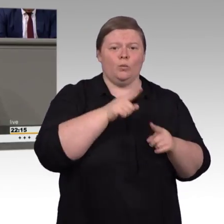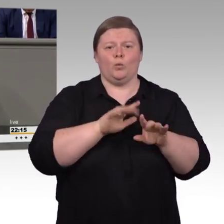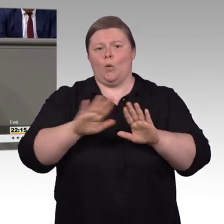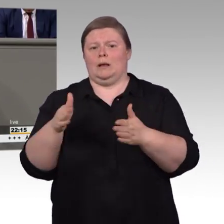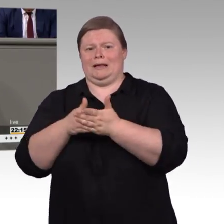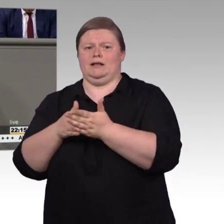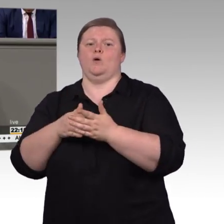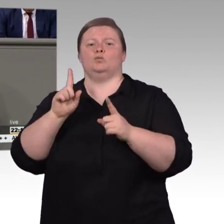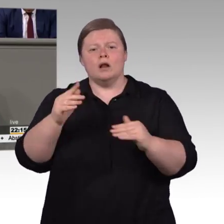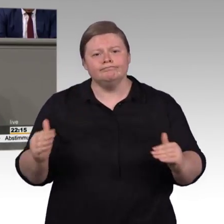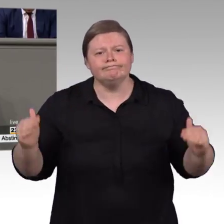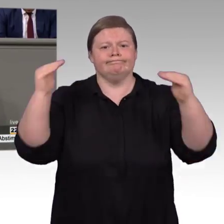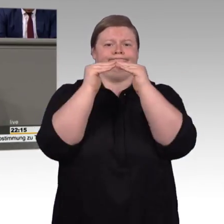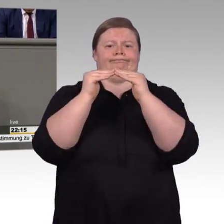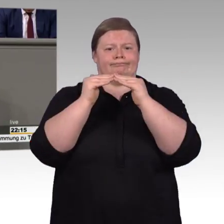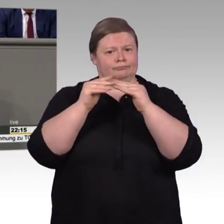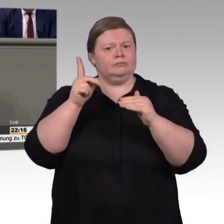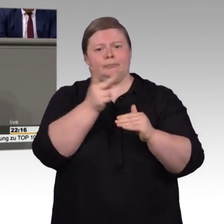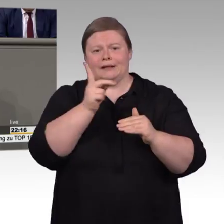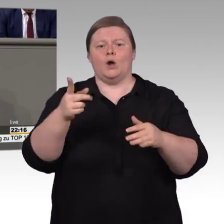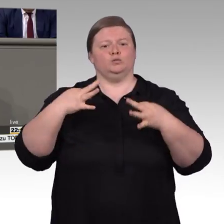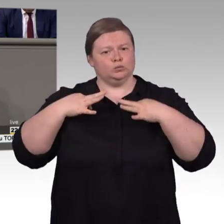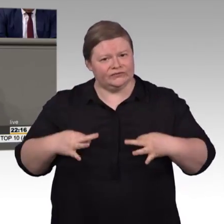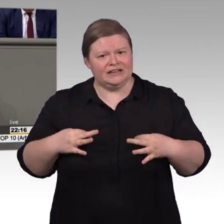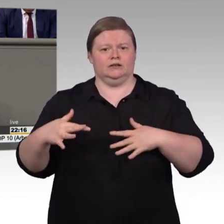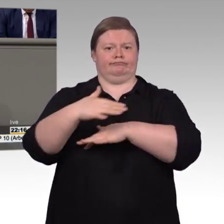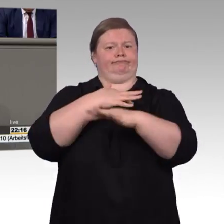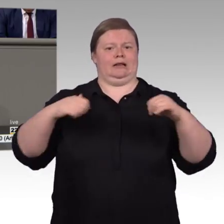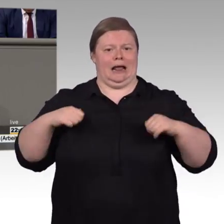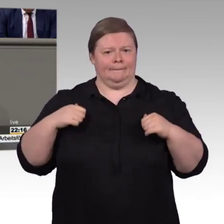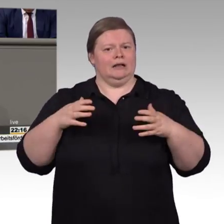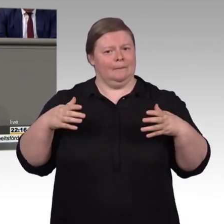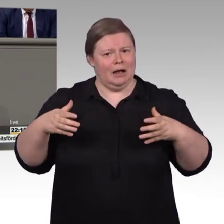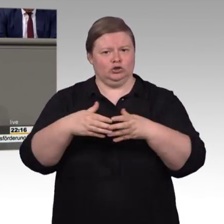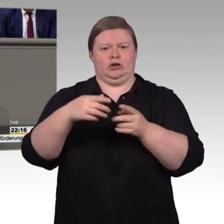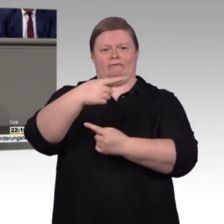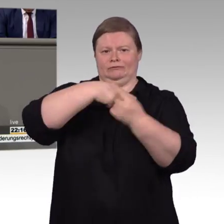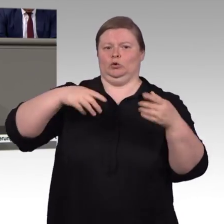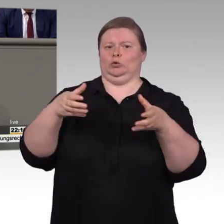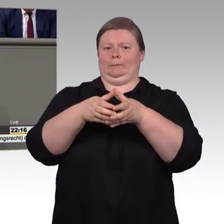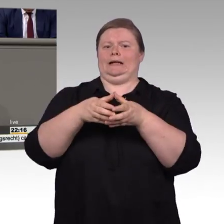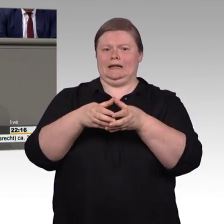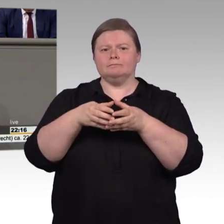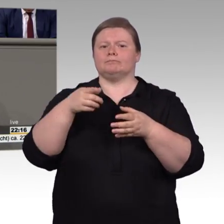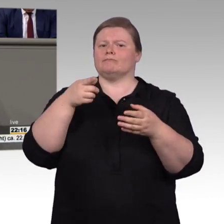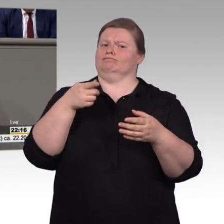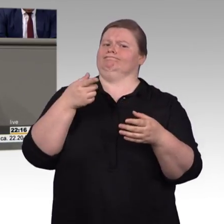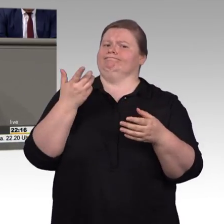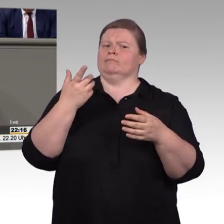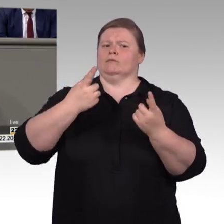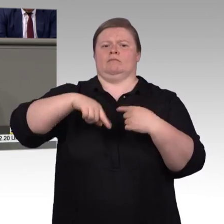Gesellschaft, in der alle gleichberechtigt miteinander leben können. Darum muss man den Gemeinschaftsgedanken fördern. Und ich meine es ehrlich, wir